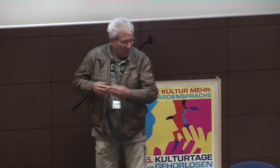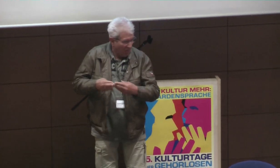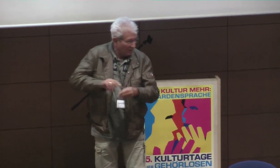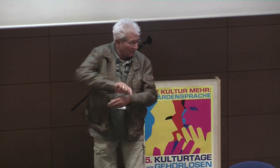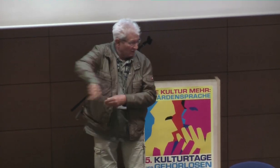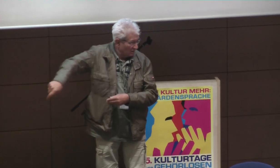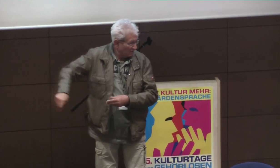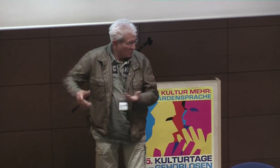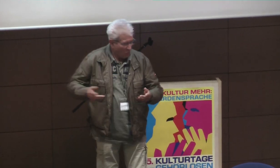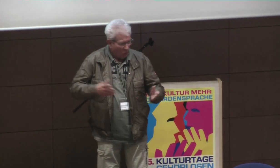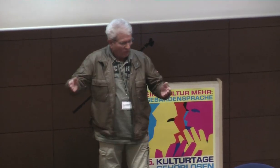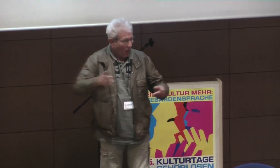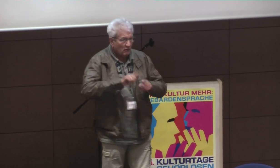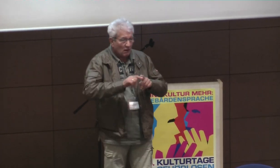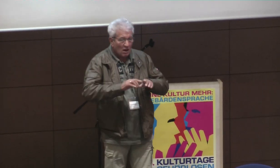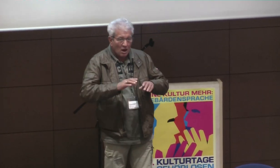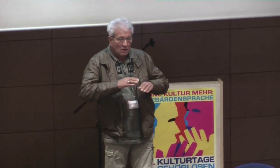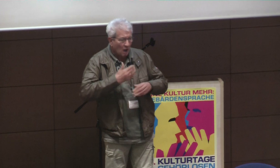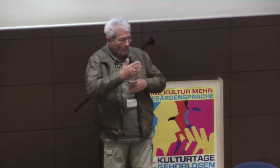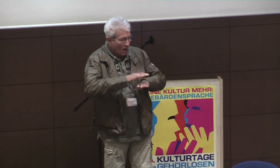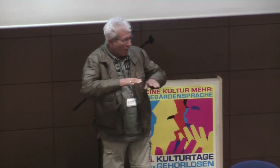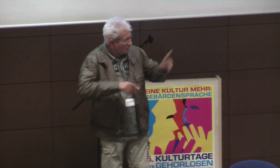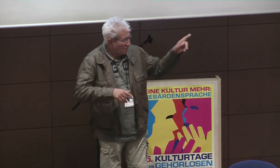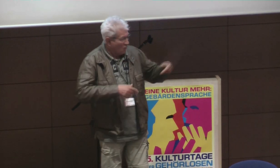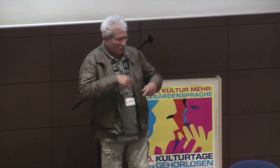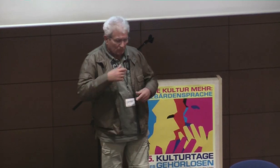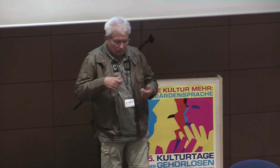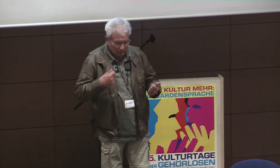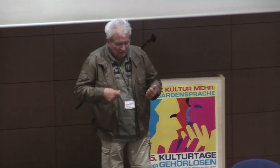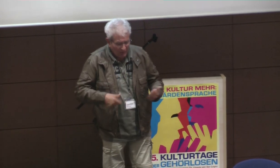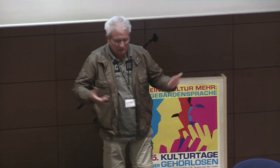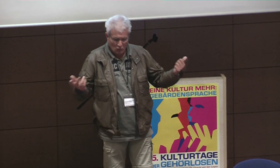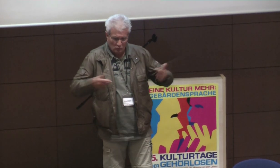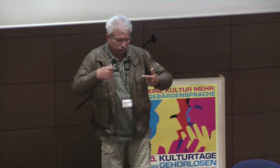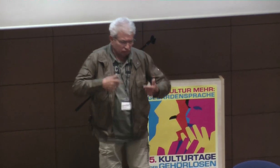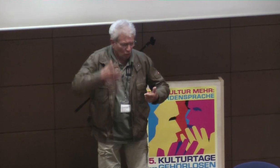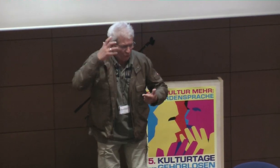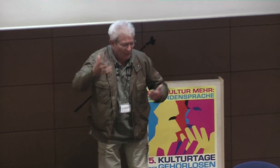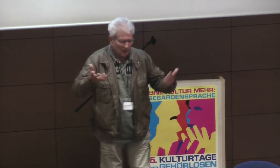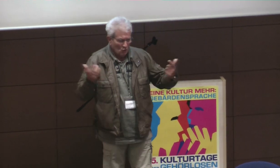da auf die Ecke waren ja Dolmetscher im Raum, ähm, äh, ob der, also,